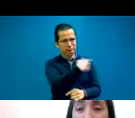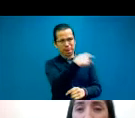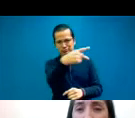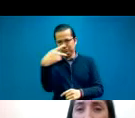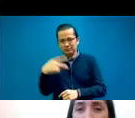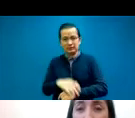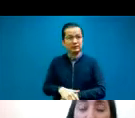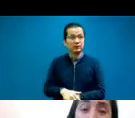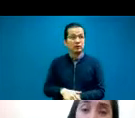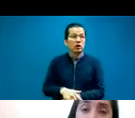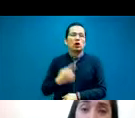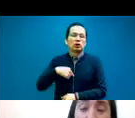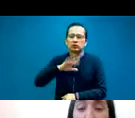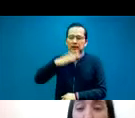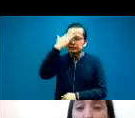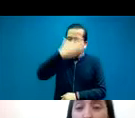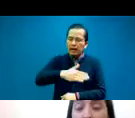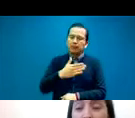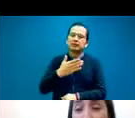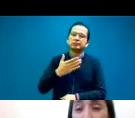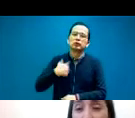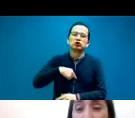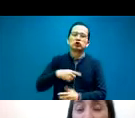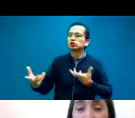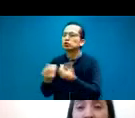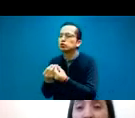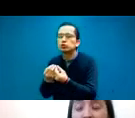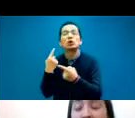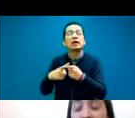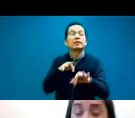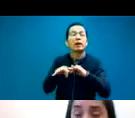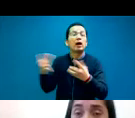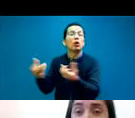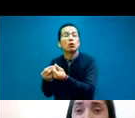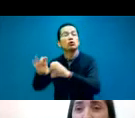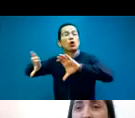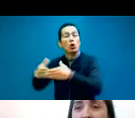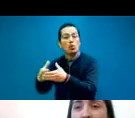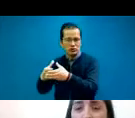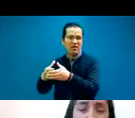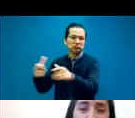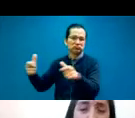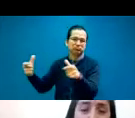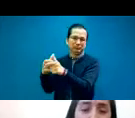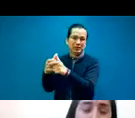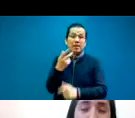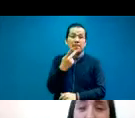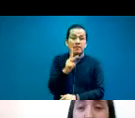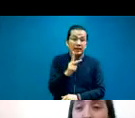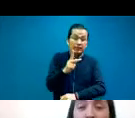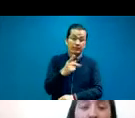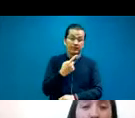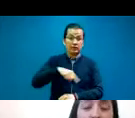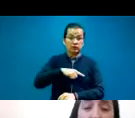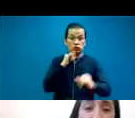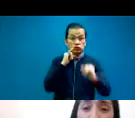minorizada, pero nosotros somos intérpretes en las que servimos tanto